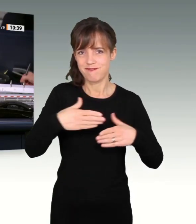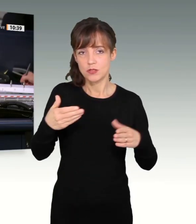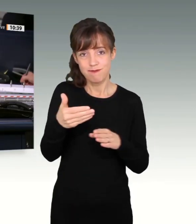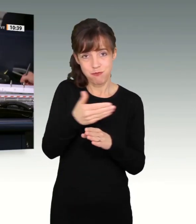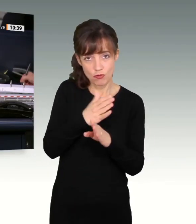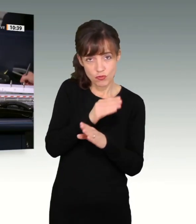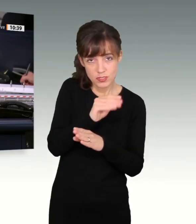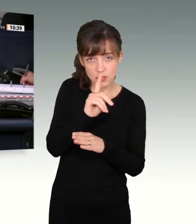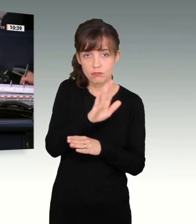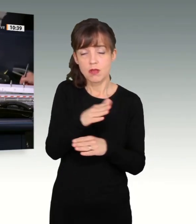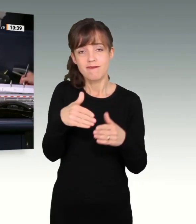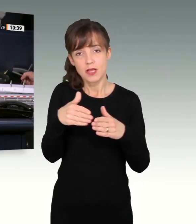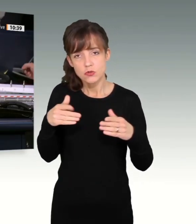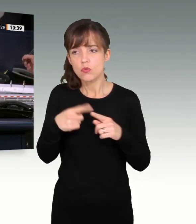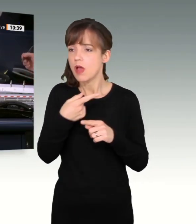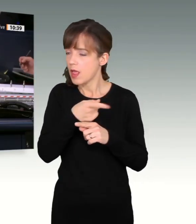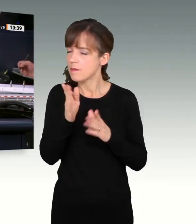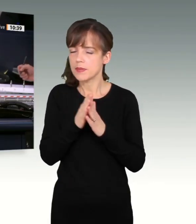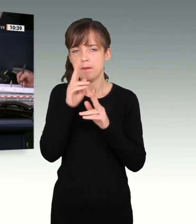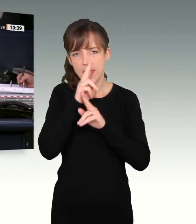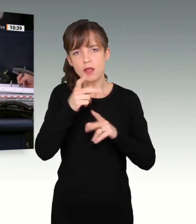Ihre Fraktion, wie auch für alle anderen.